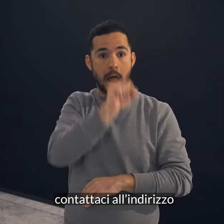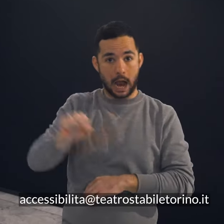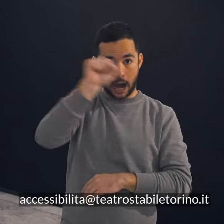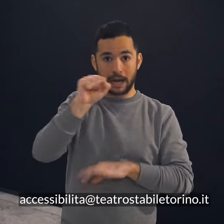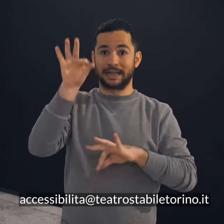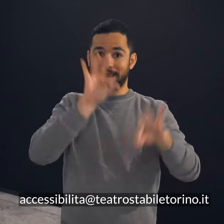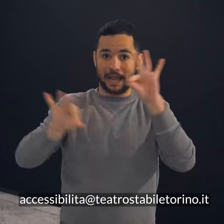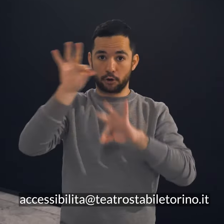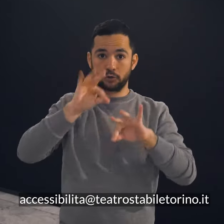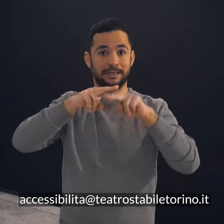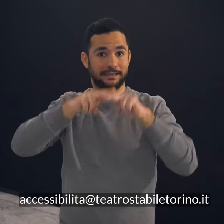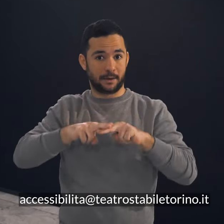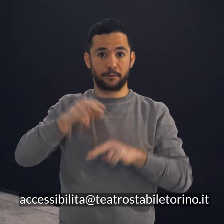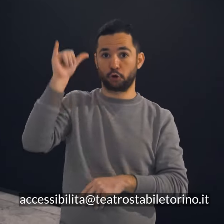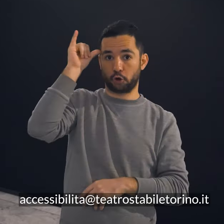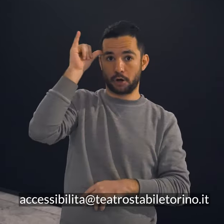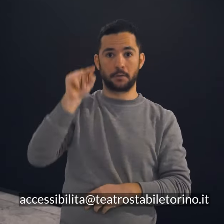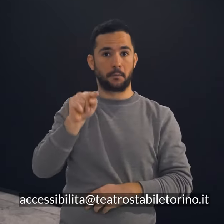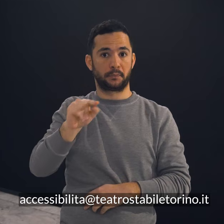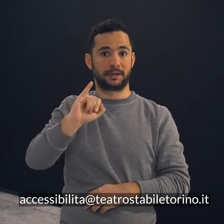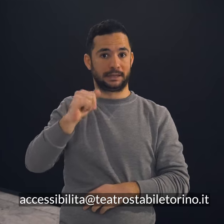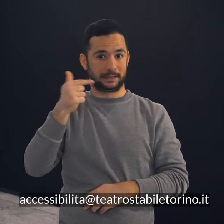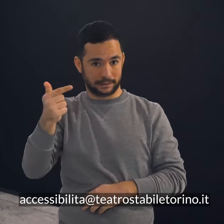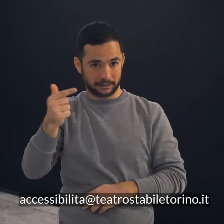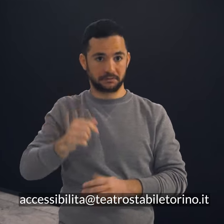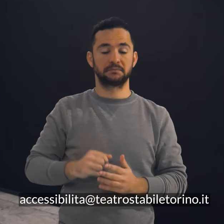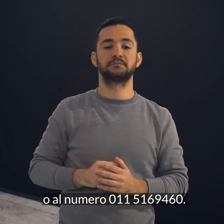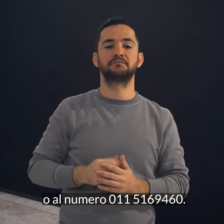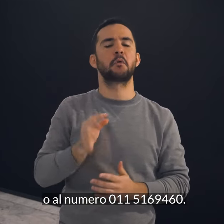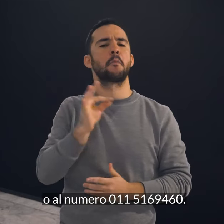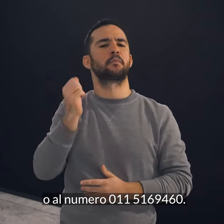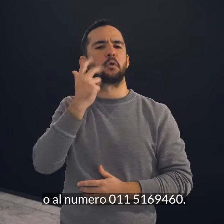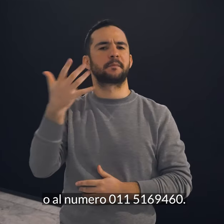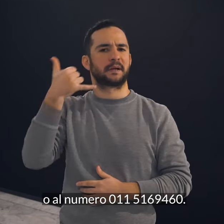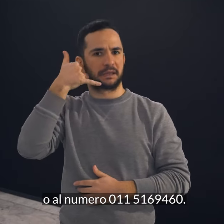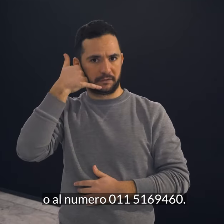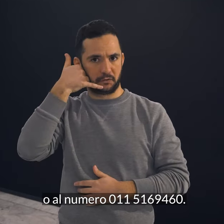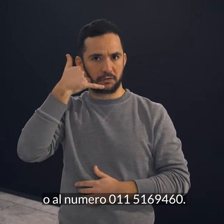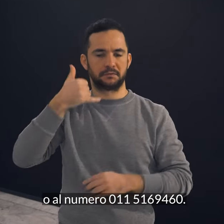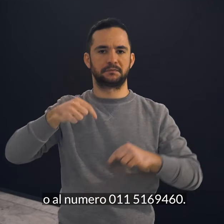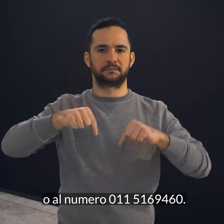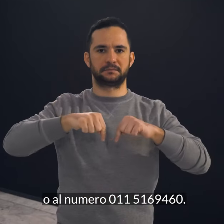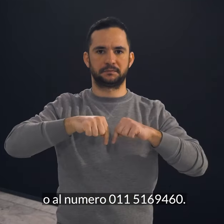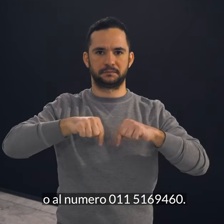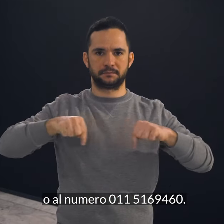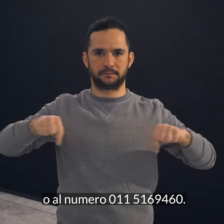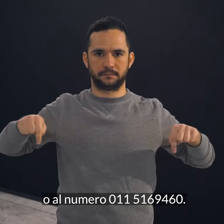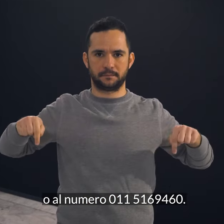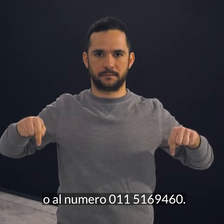accessibilità-teatrostabile-torino.it o al numero 011-5169